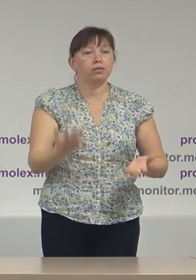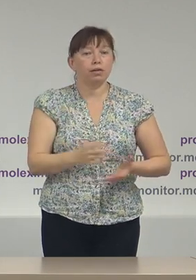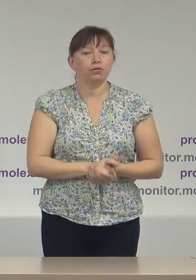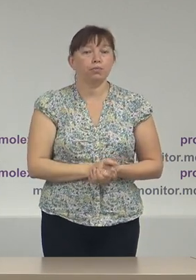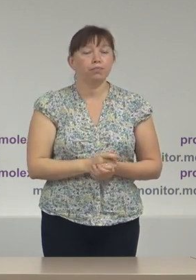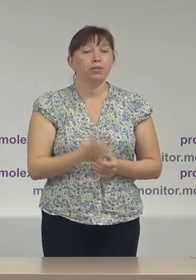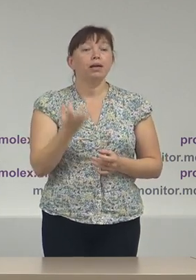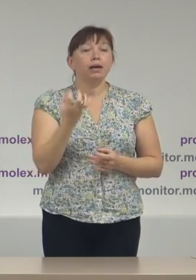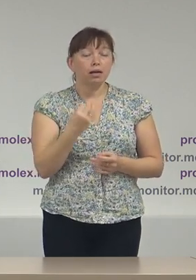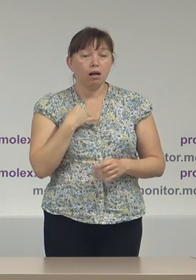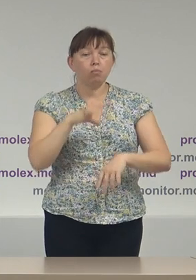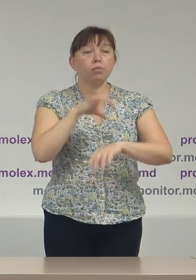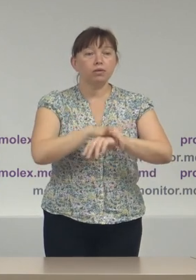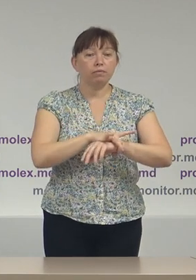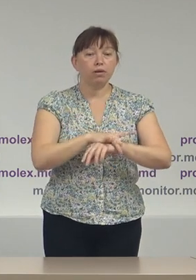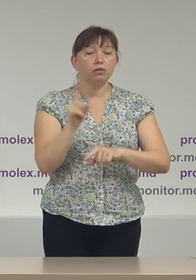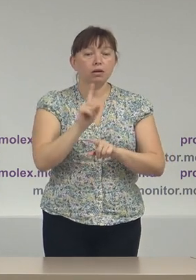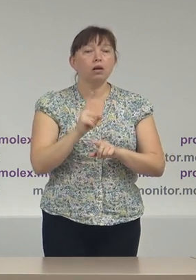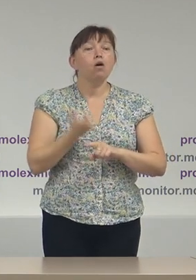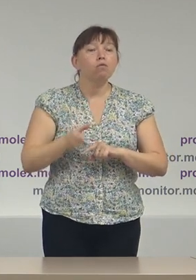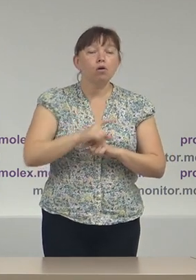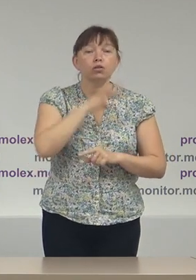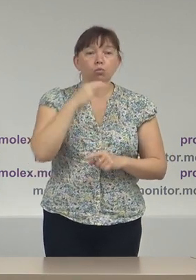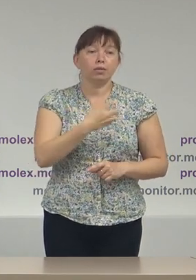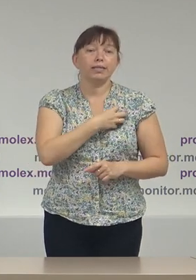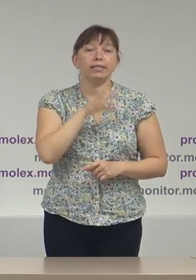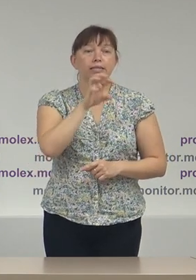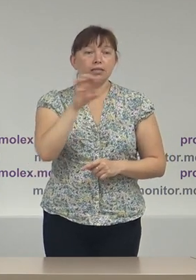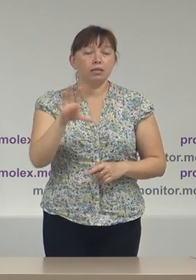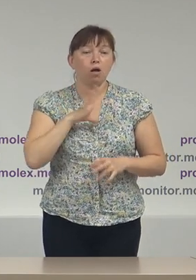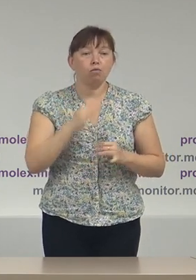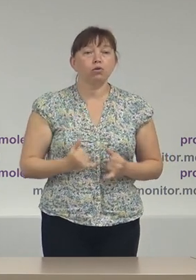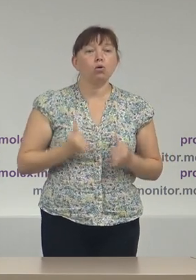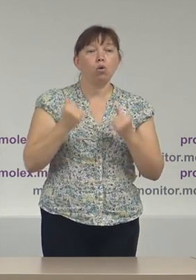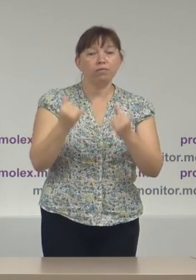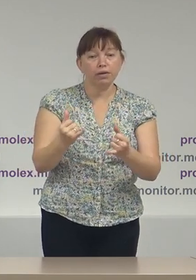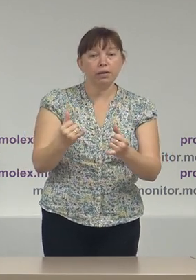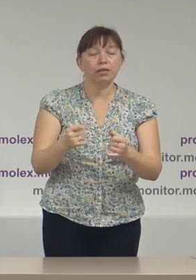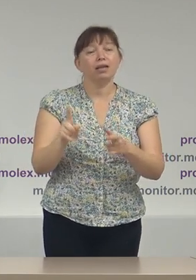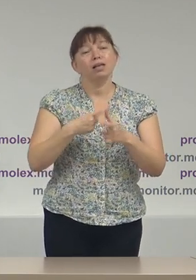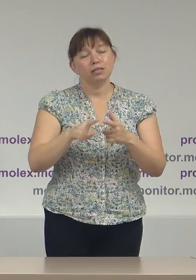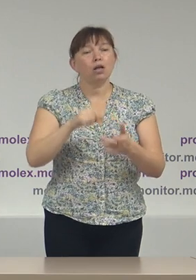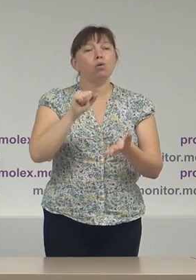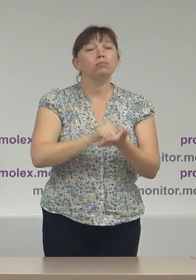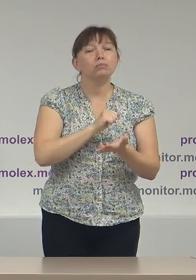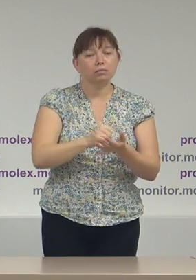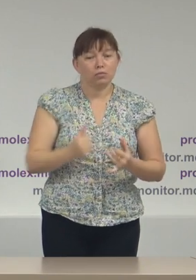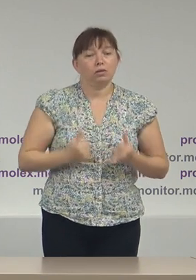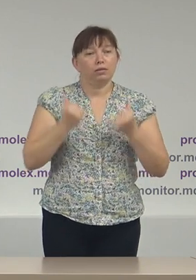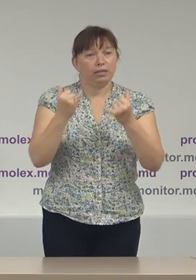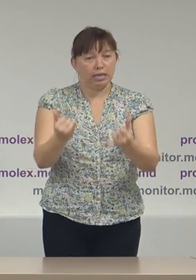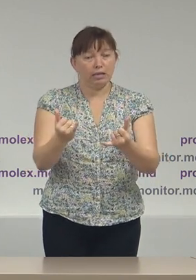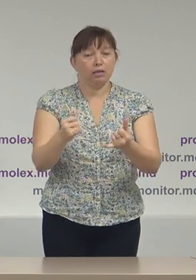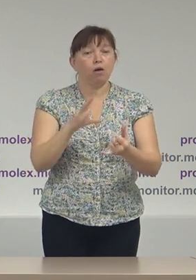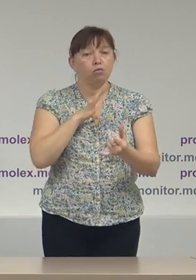Pe lângă asta am observat că foarte multe distincții au fost oferite sau decretele de oferire a distincțiilor au fost